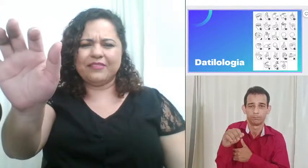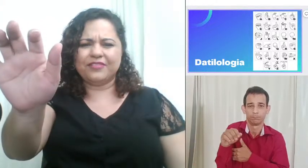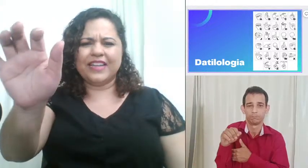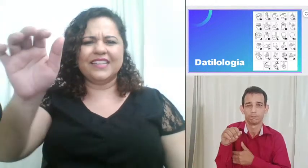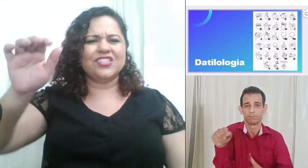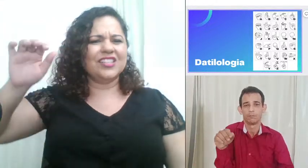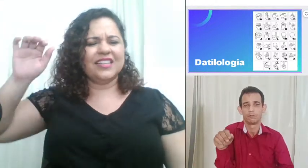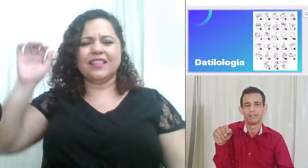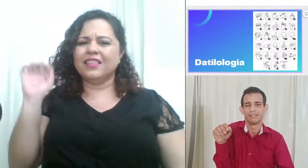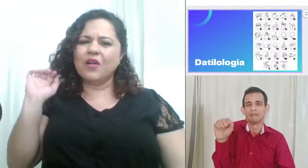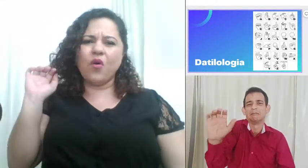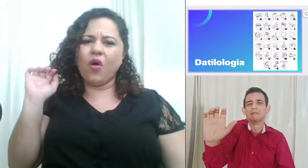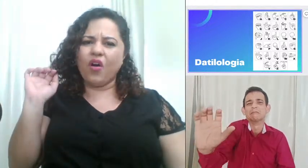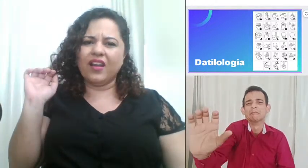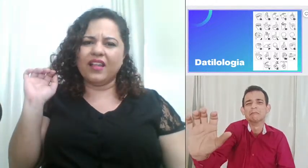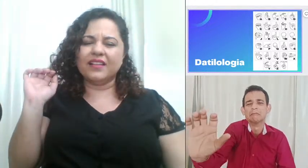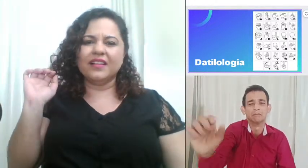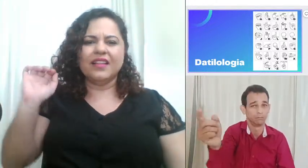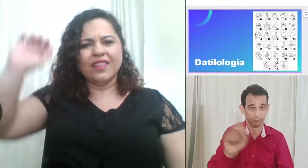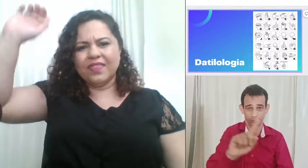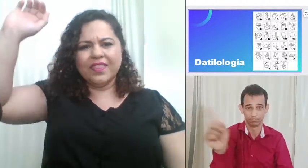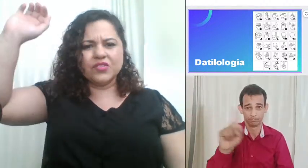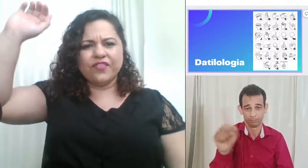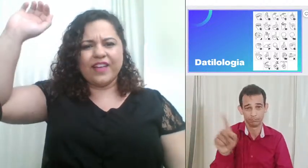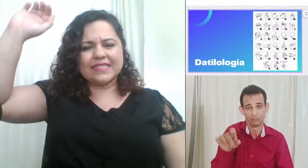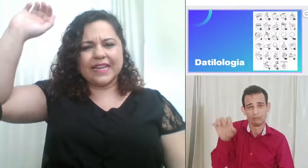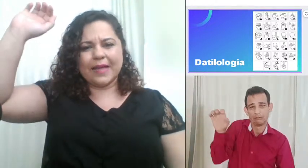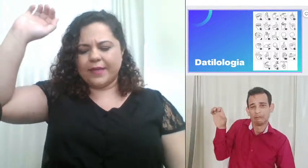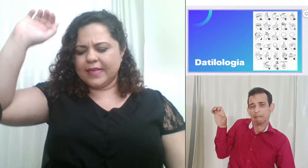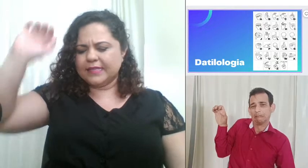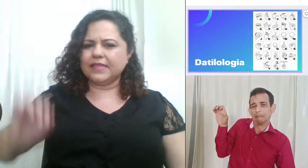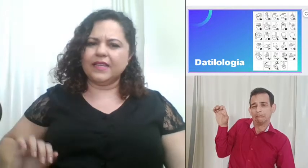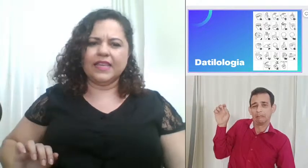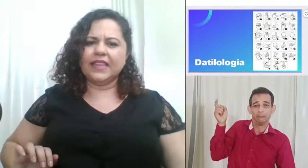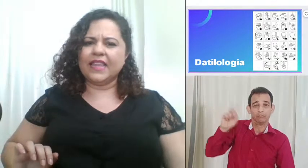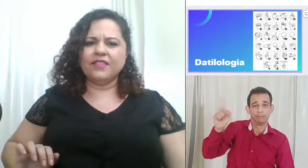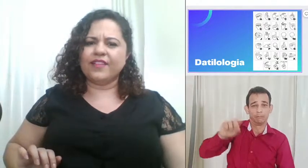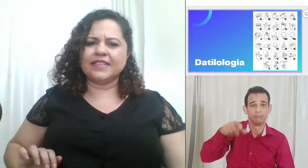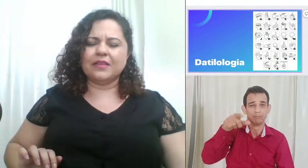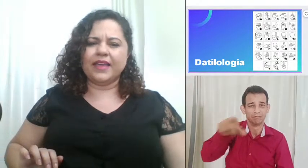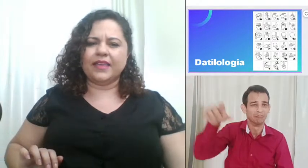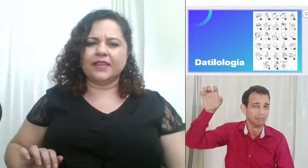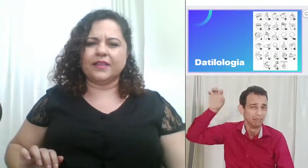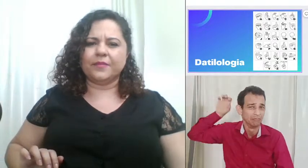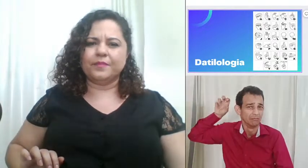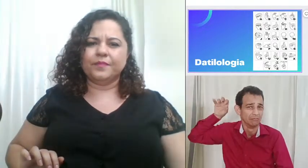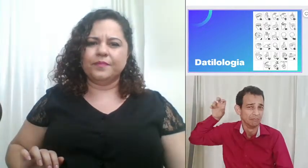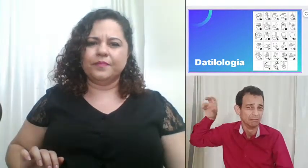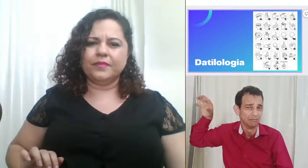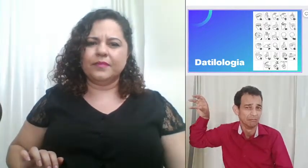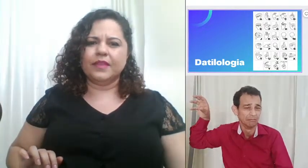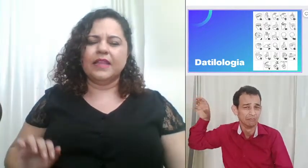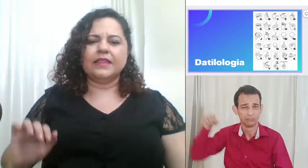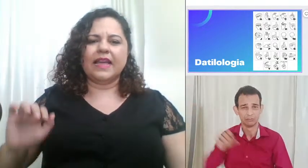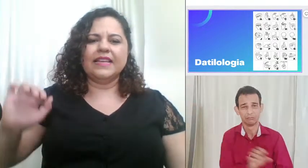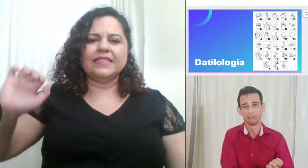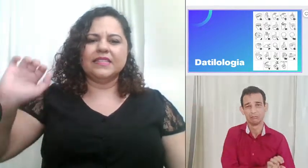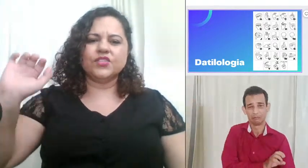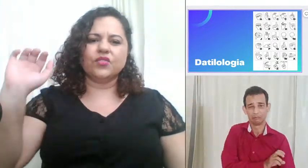frente não cola não faz na cabeça e nem faz na barriga tá existe um